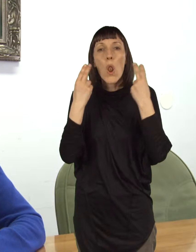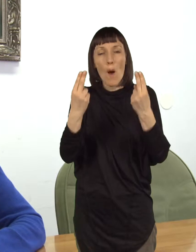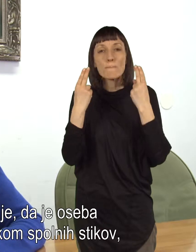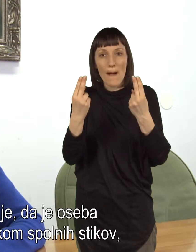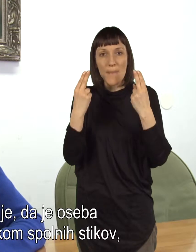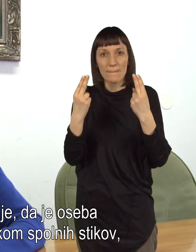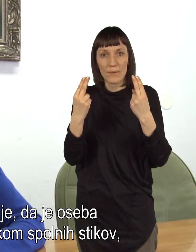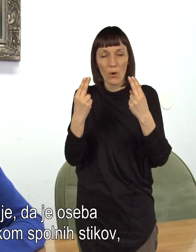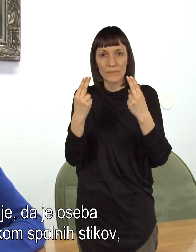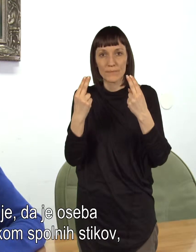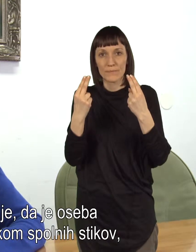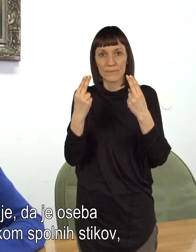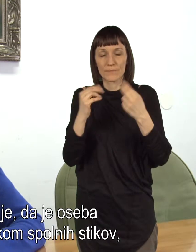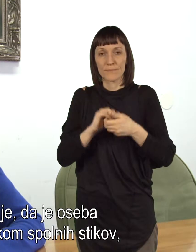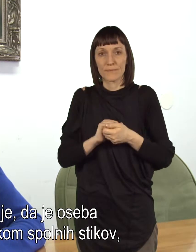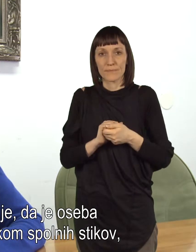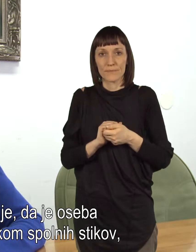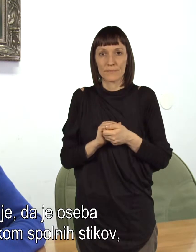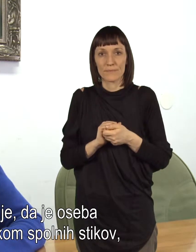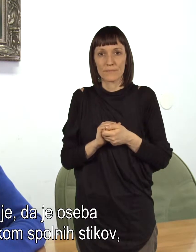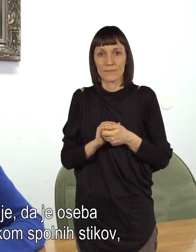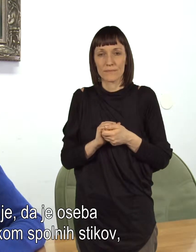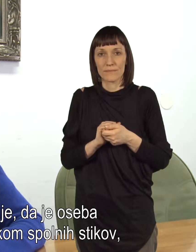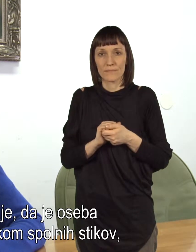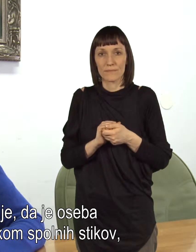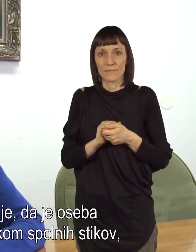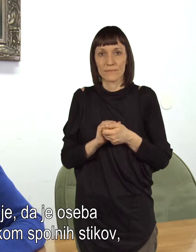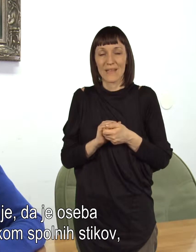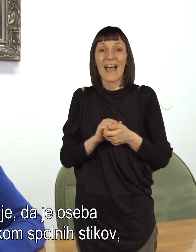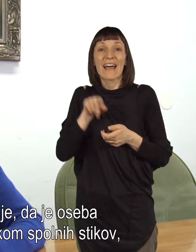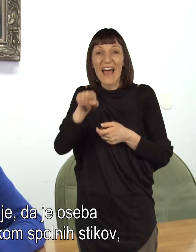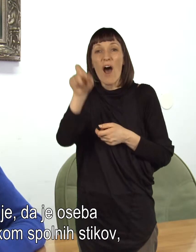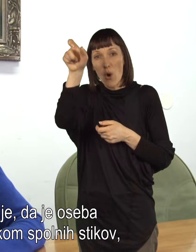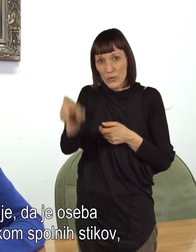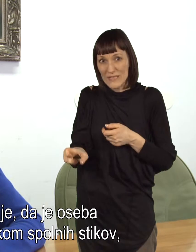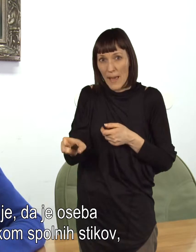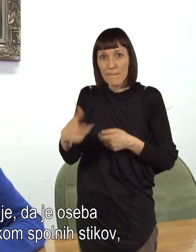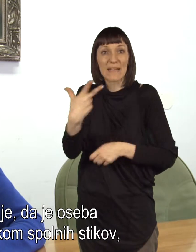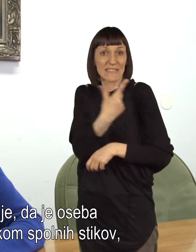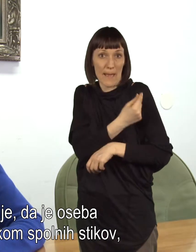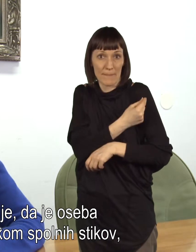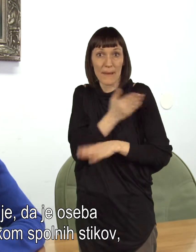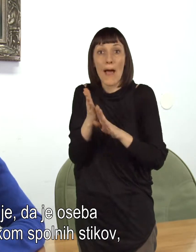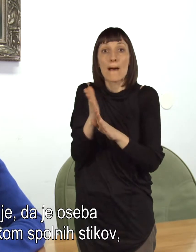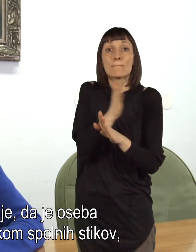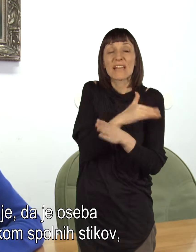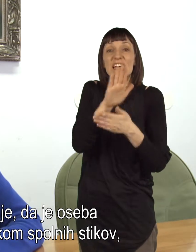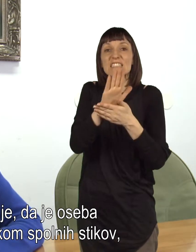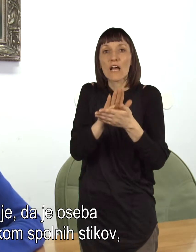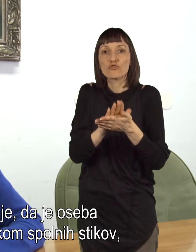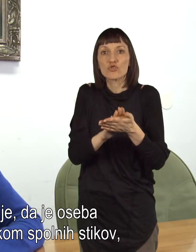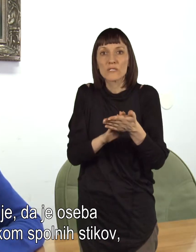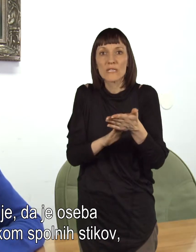Zelo pomembno pa je, da je oseba cepljena pred